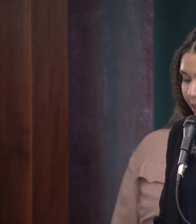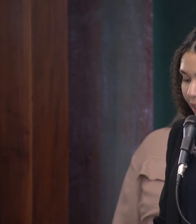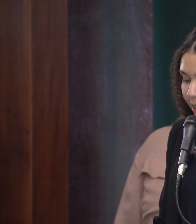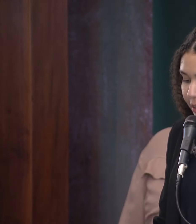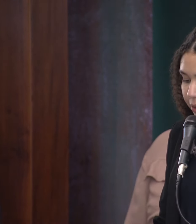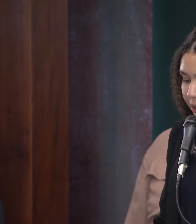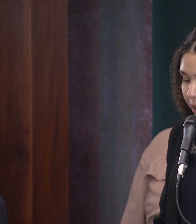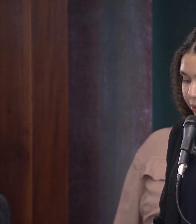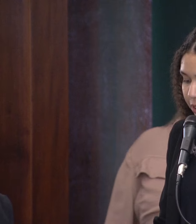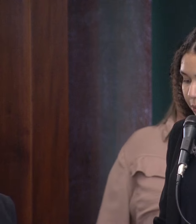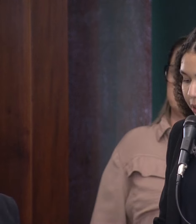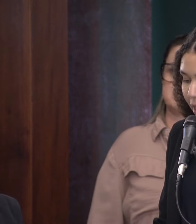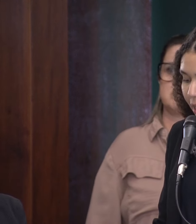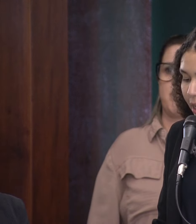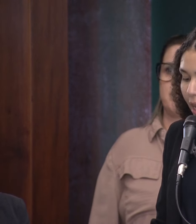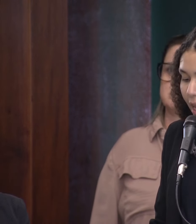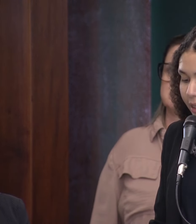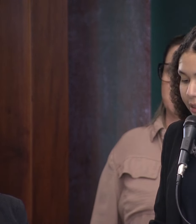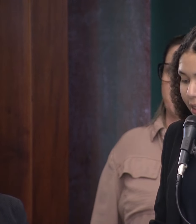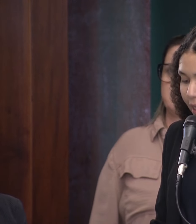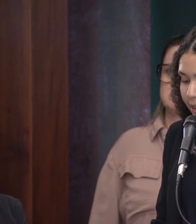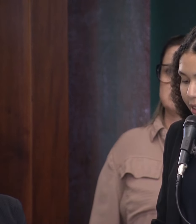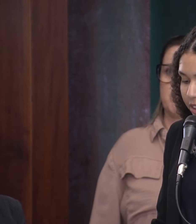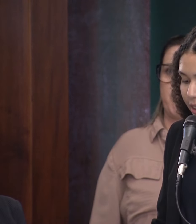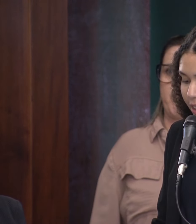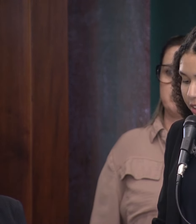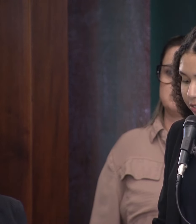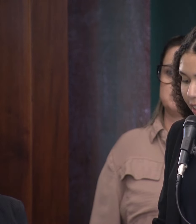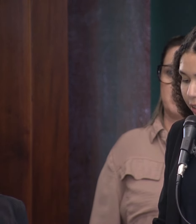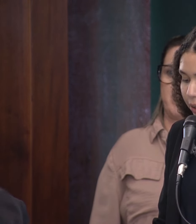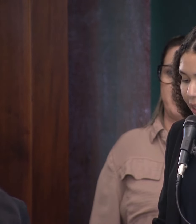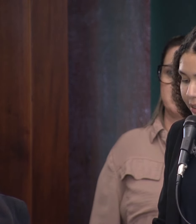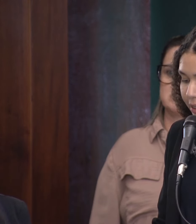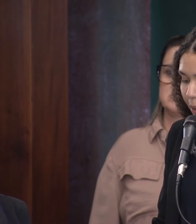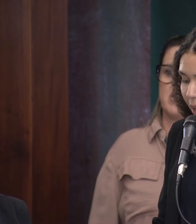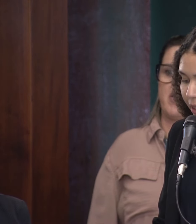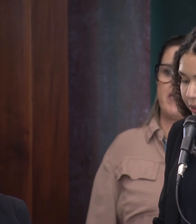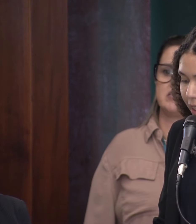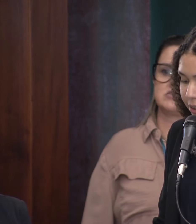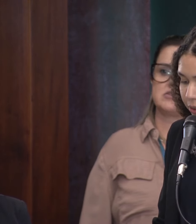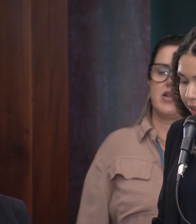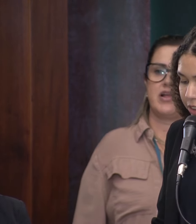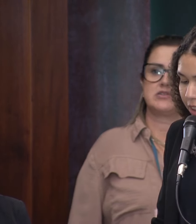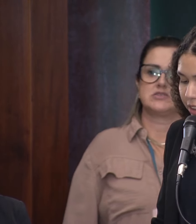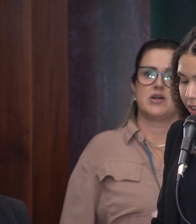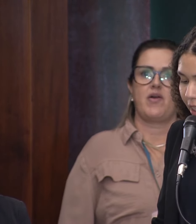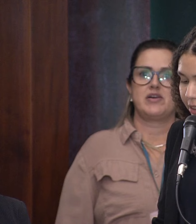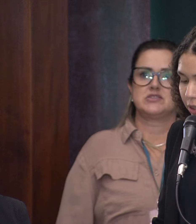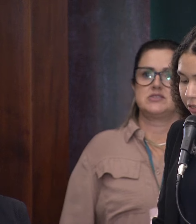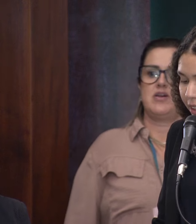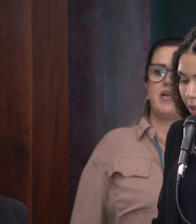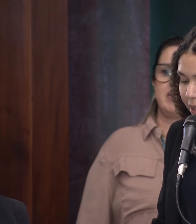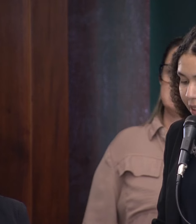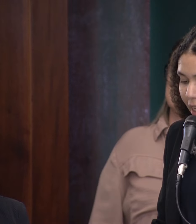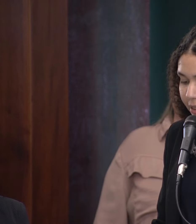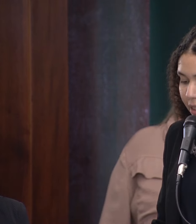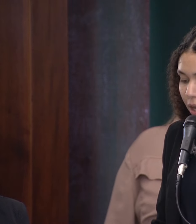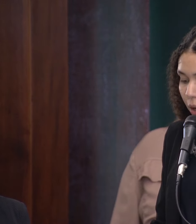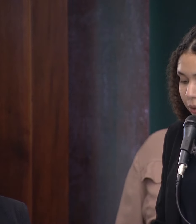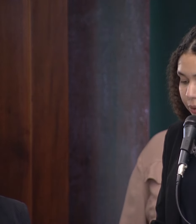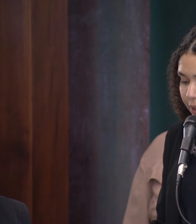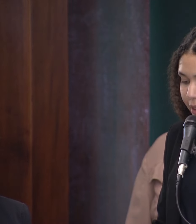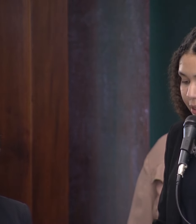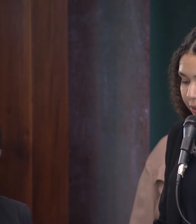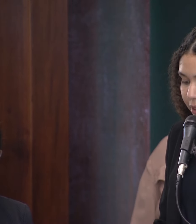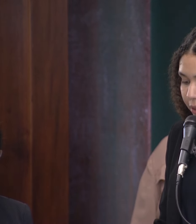à melhoria da atenção à saúde da mulher, esta Casa Legislativa reconhece trabalhos e ações de entidades governamentais